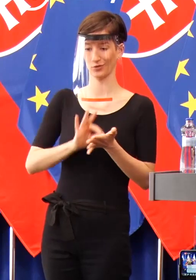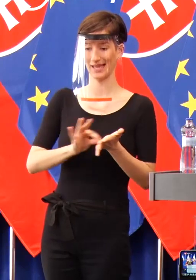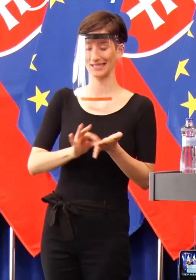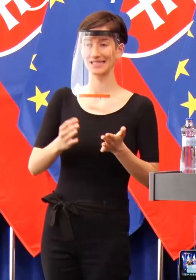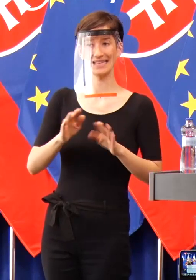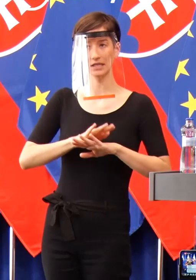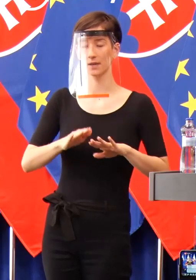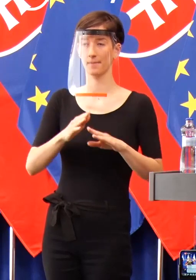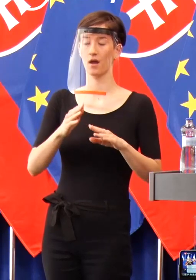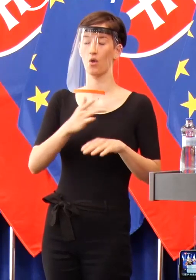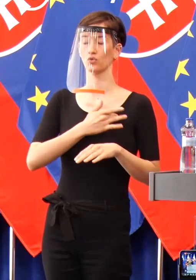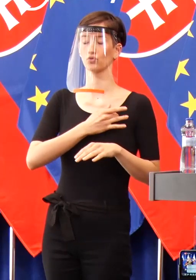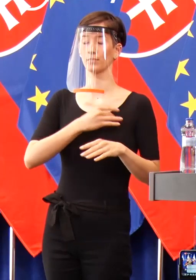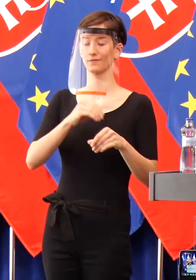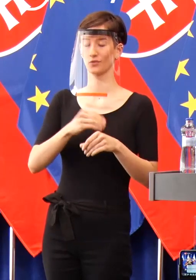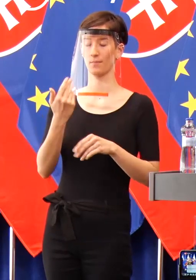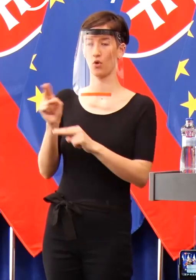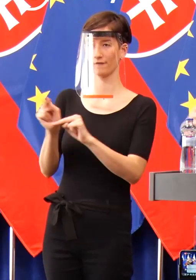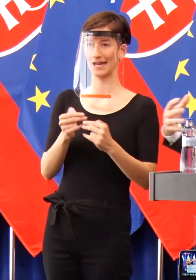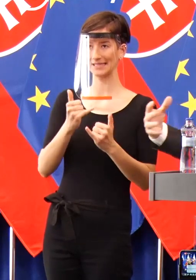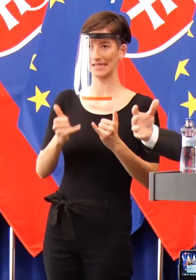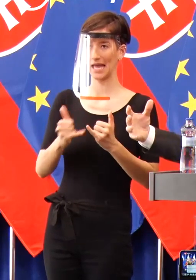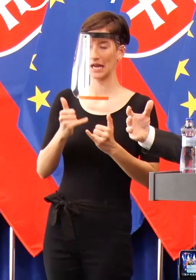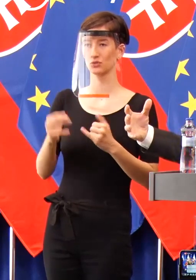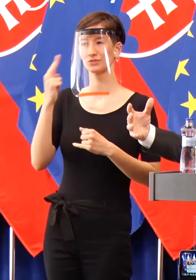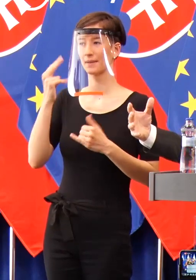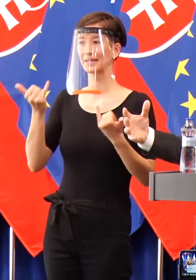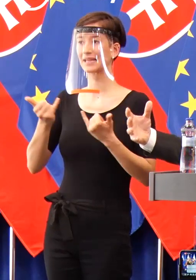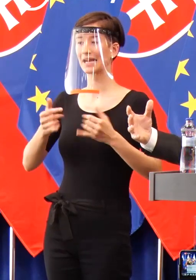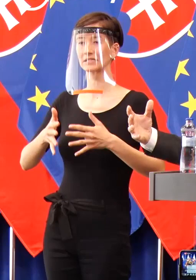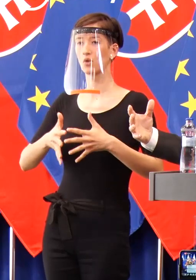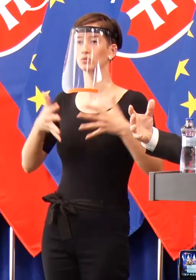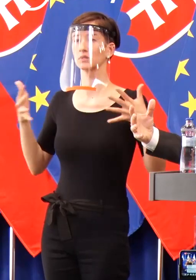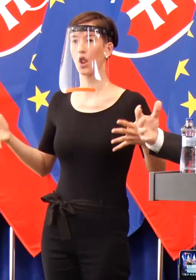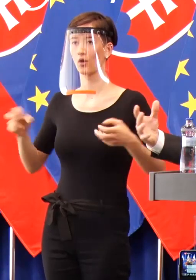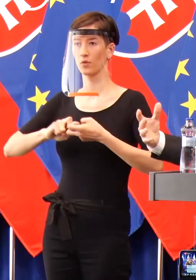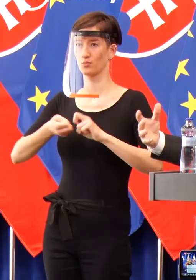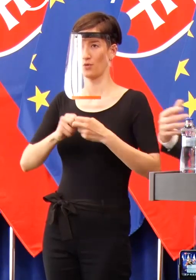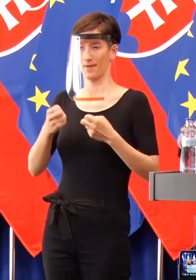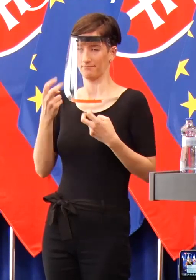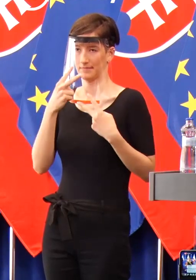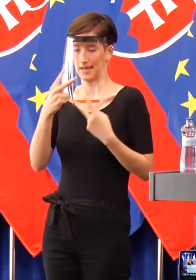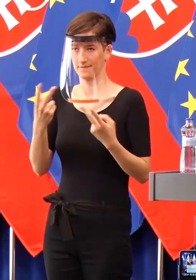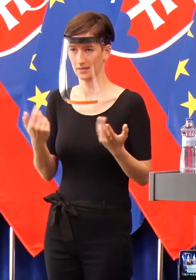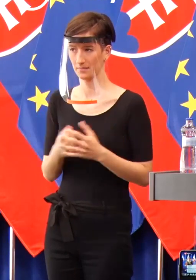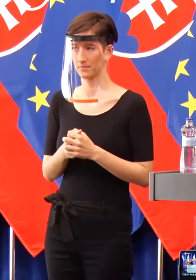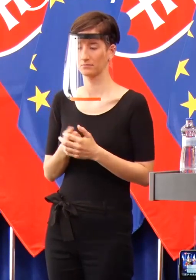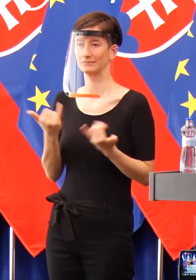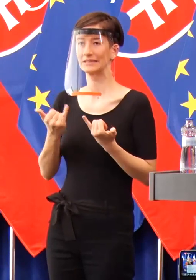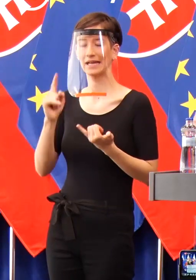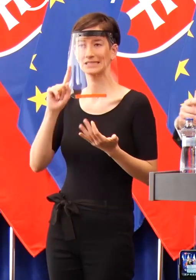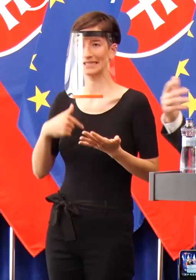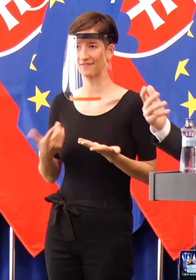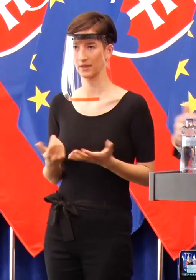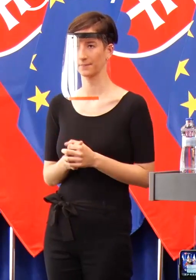nakaziť ďalších x okolo seba. Čiže tá šírka problému môže byť o mnoho, o mnoho, o mnoho väčšia. My dnes ho nepoznáme a v hľadom na inkubačnú dobu